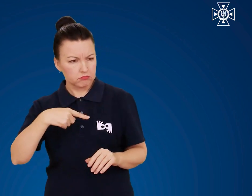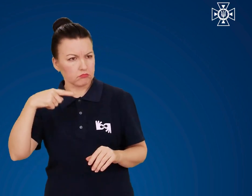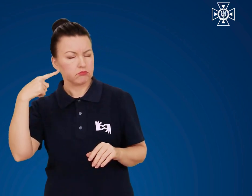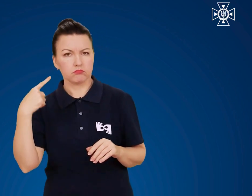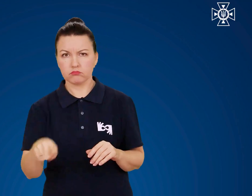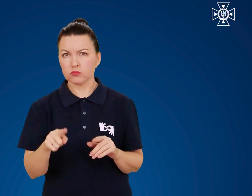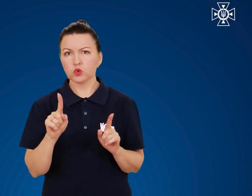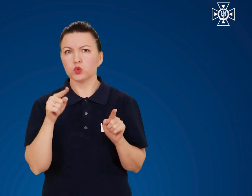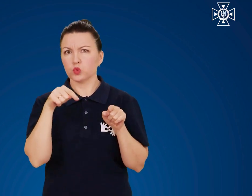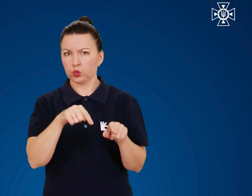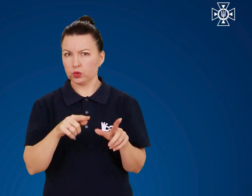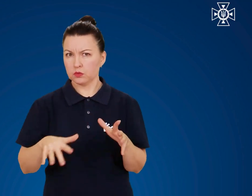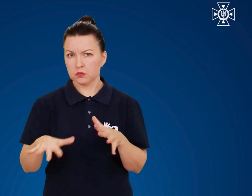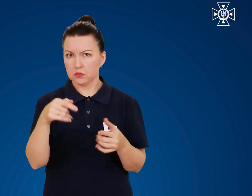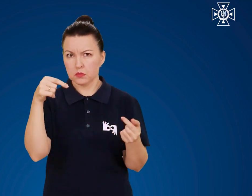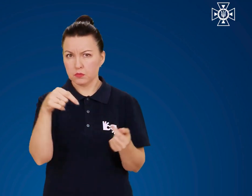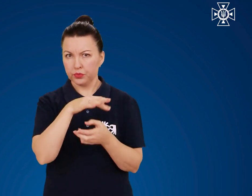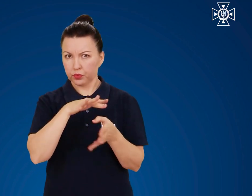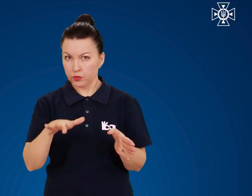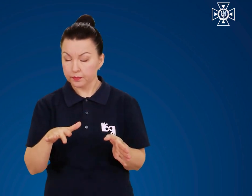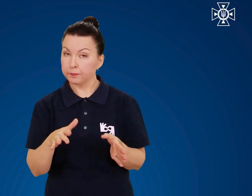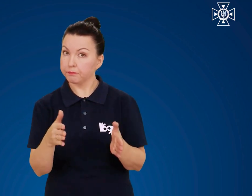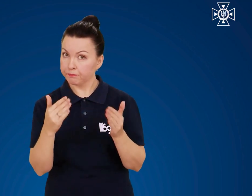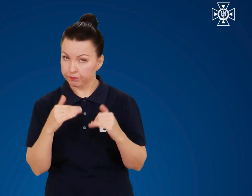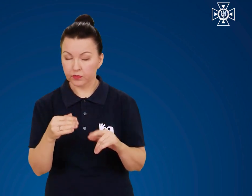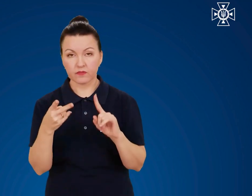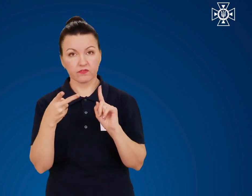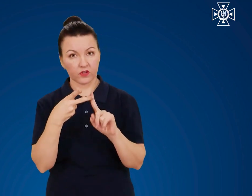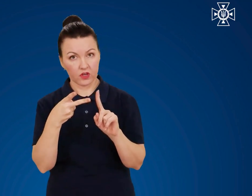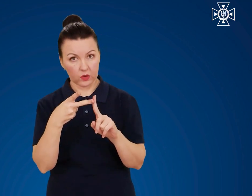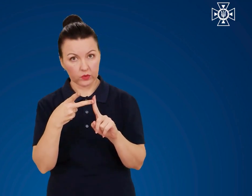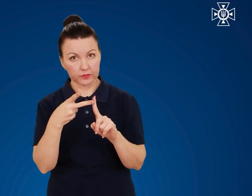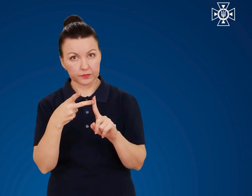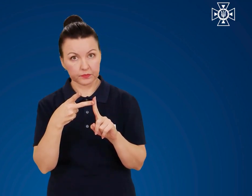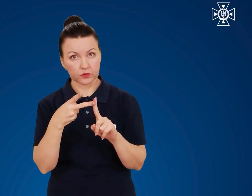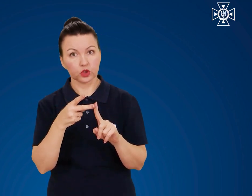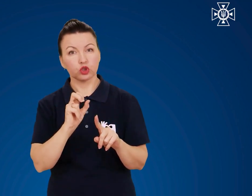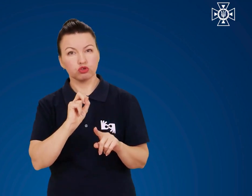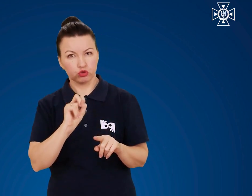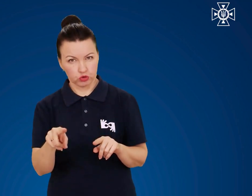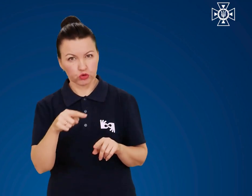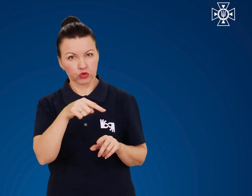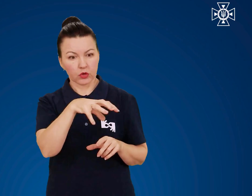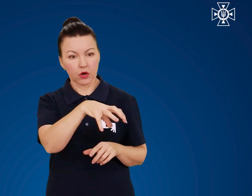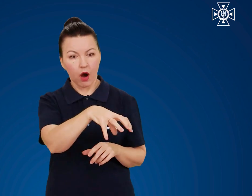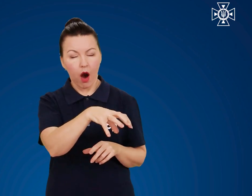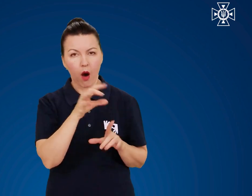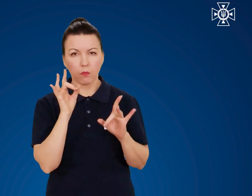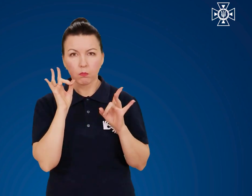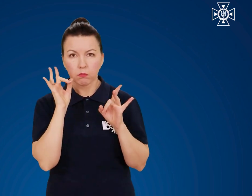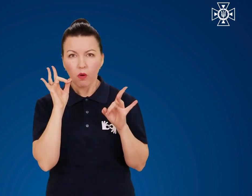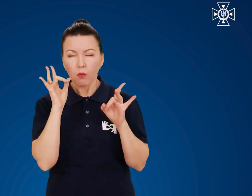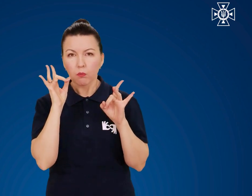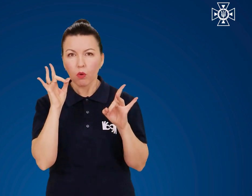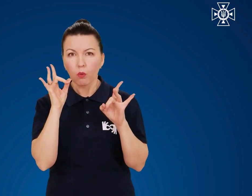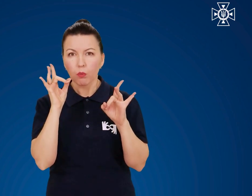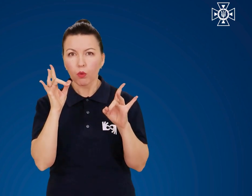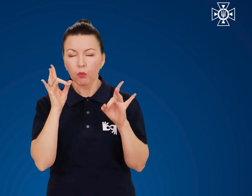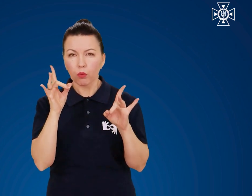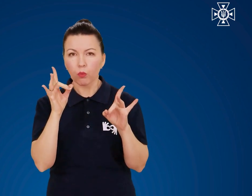чи території. Друге. Наявність звуків, що лунають від предмету,